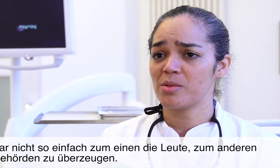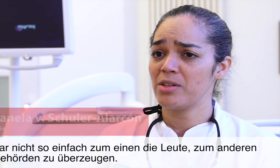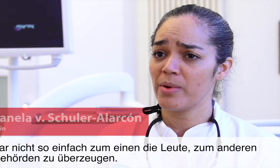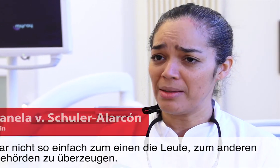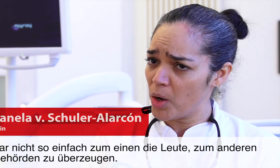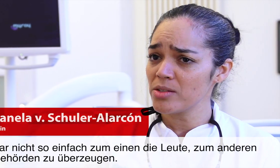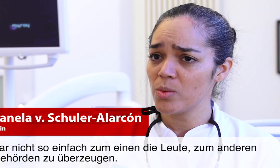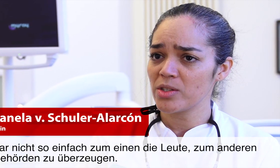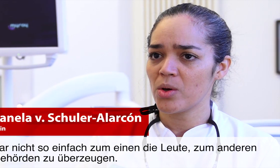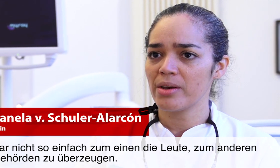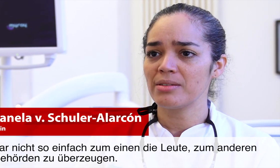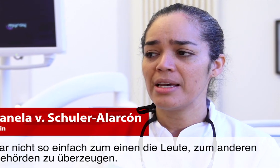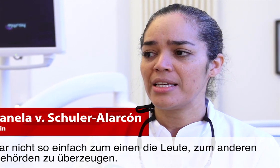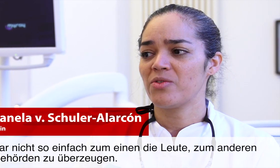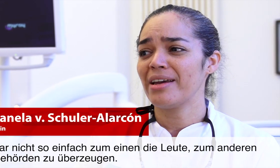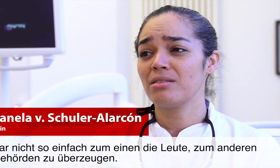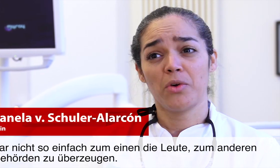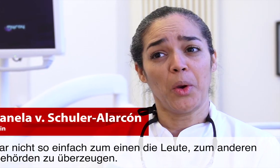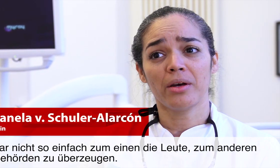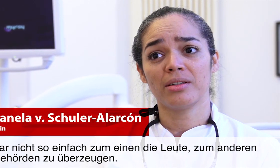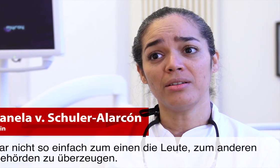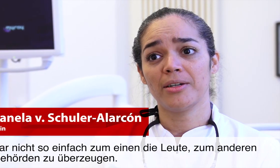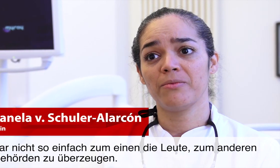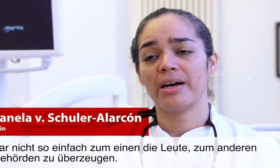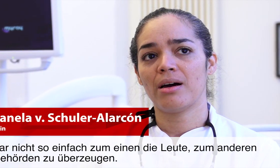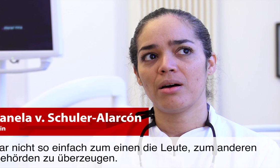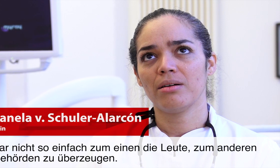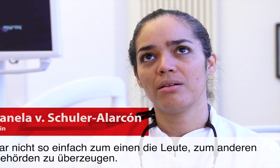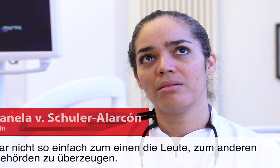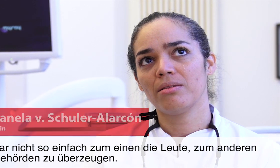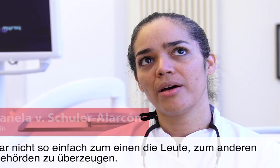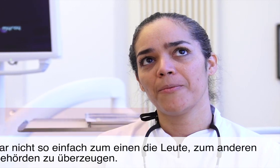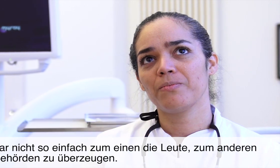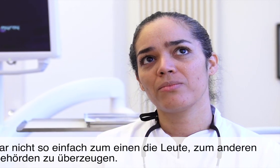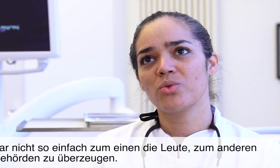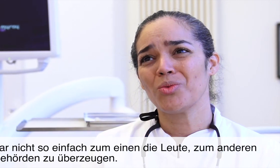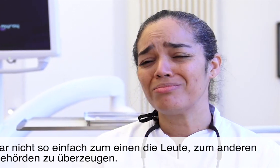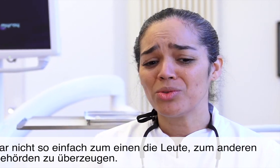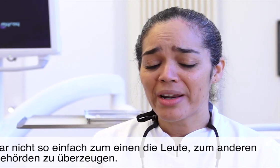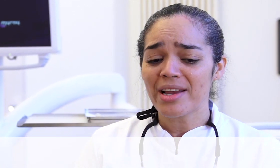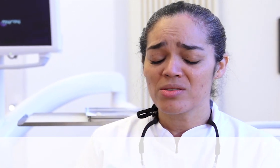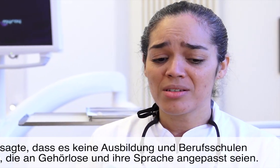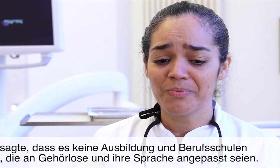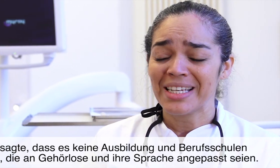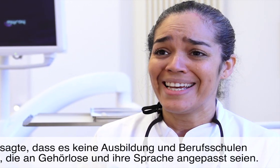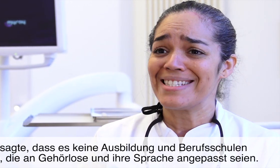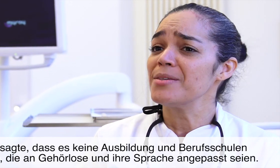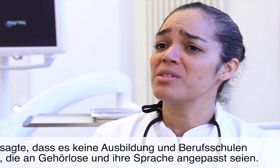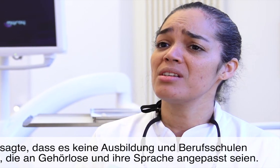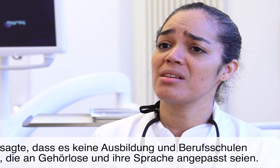erstmal die Leute zu überzeugen, zweitens die Behörde war so überrascht. Es gibt es nicht